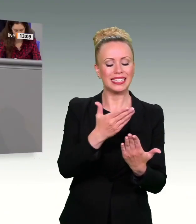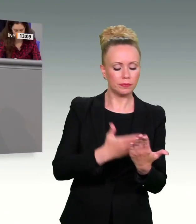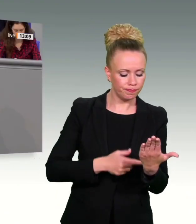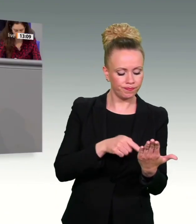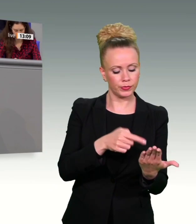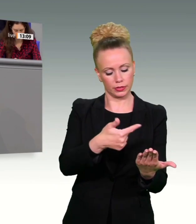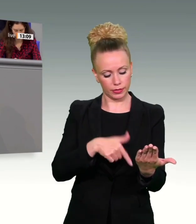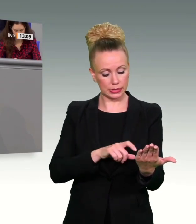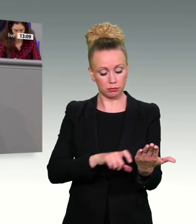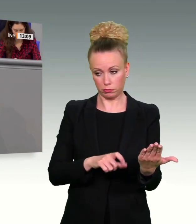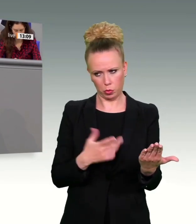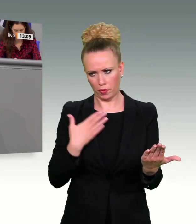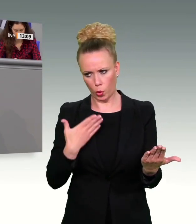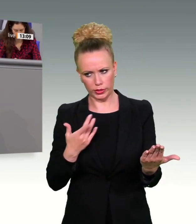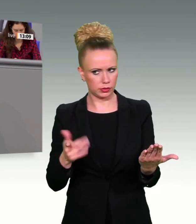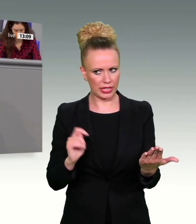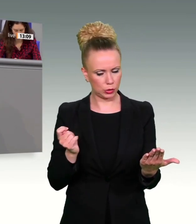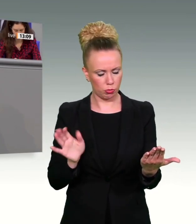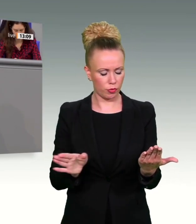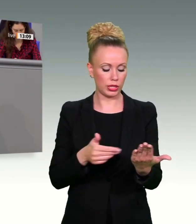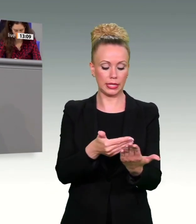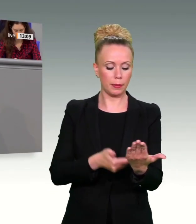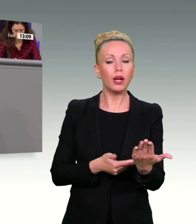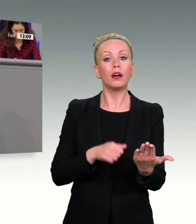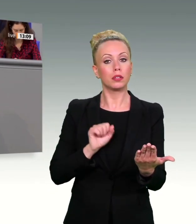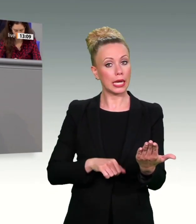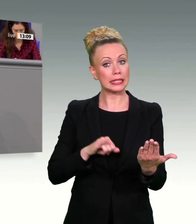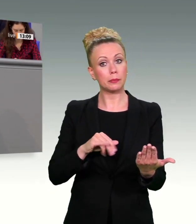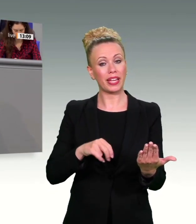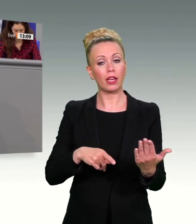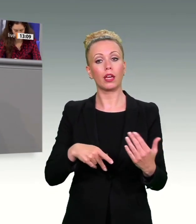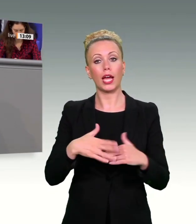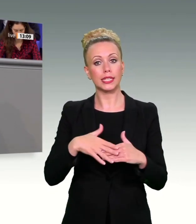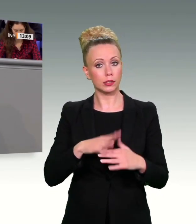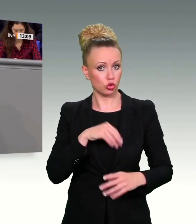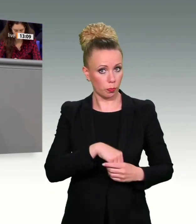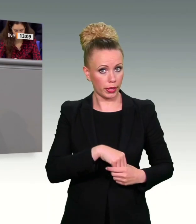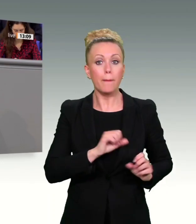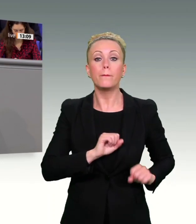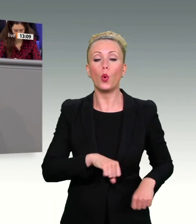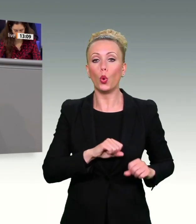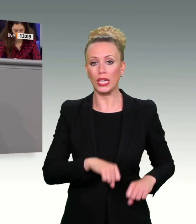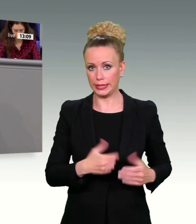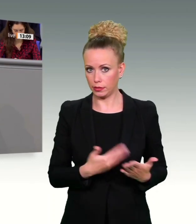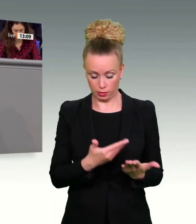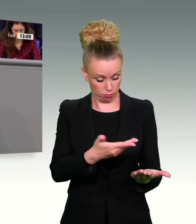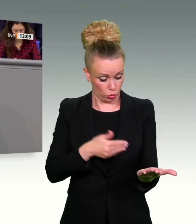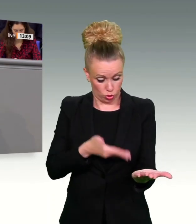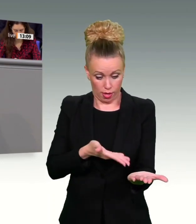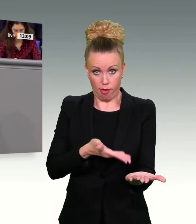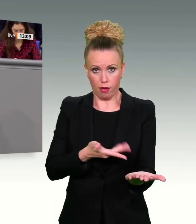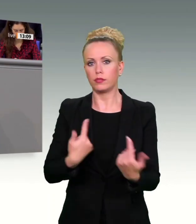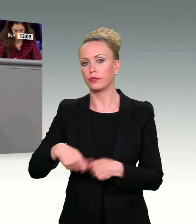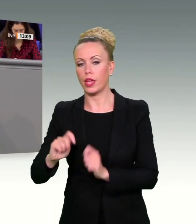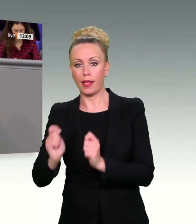Kriminalität natürlich eine IP-Adressenspeicherung möglich ist. Wir bewegen uns hundertprozentig auf der Grundlage des Urteils. Auch wir haben